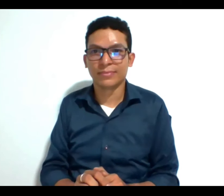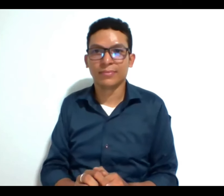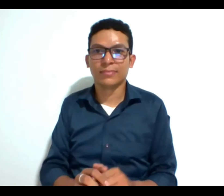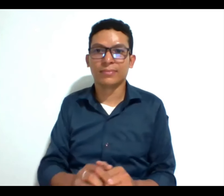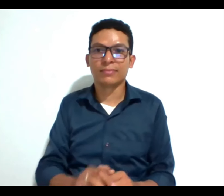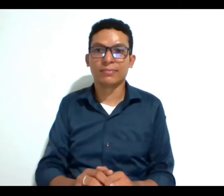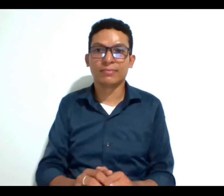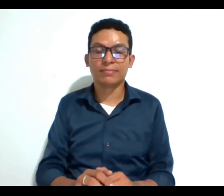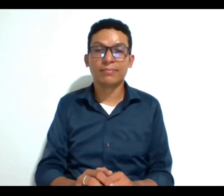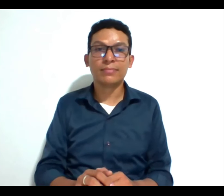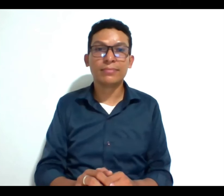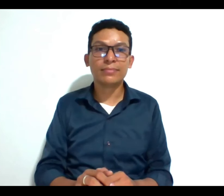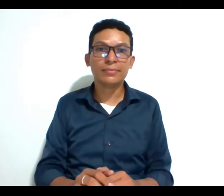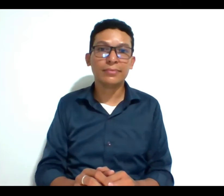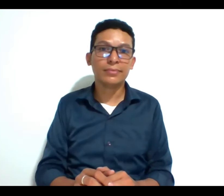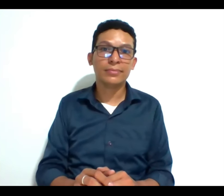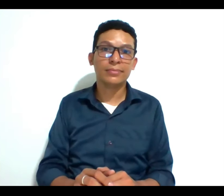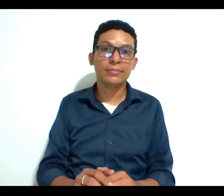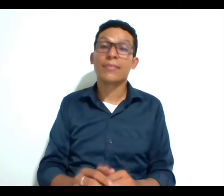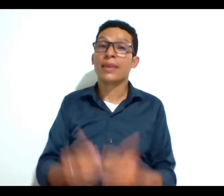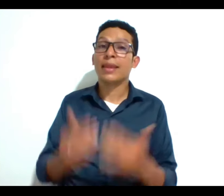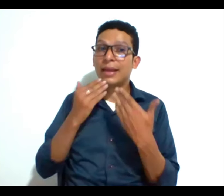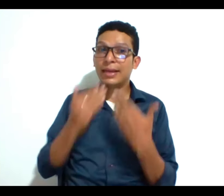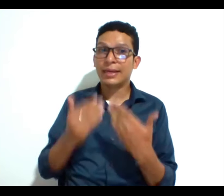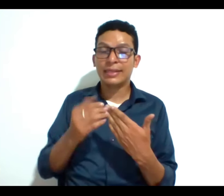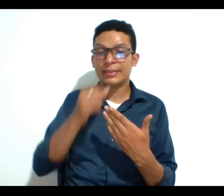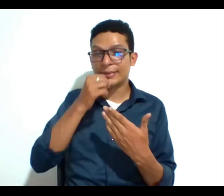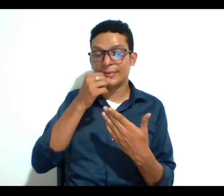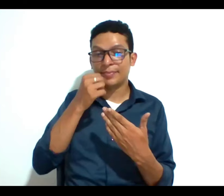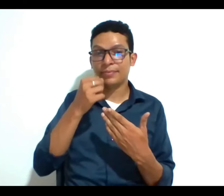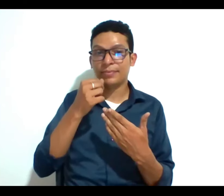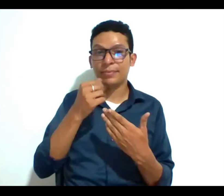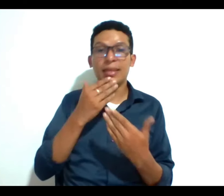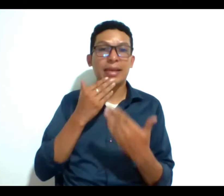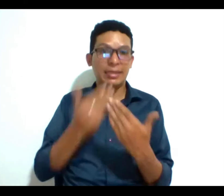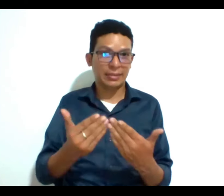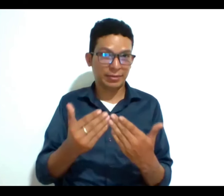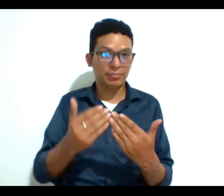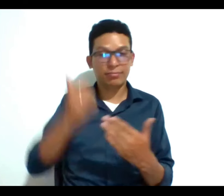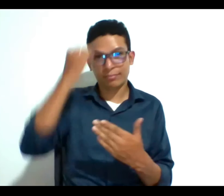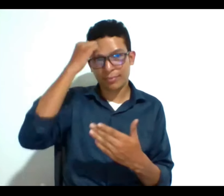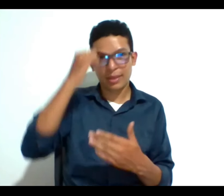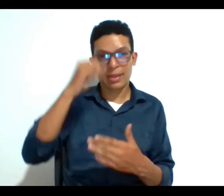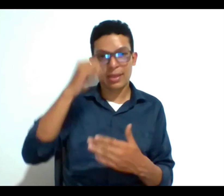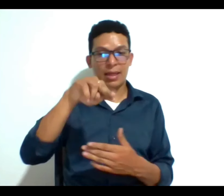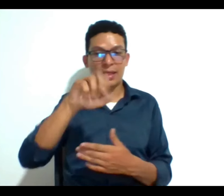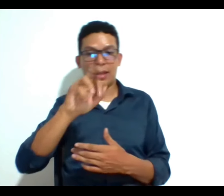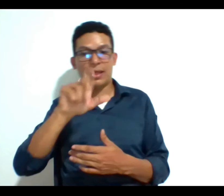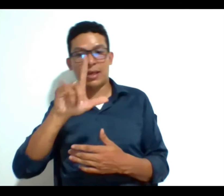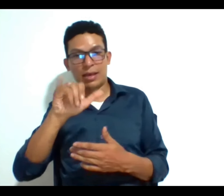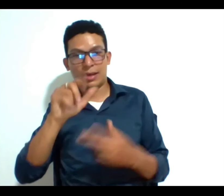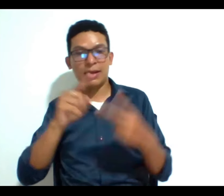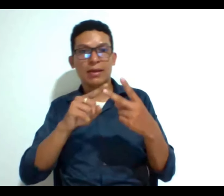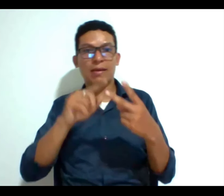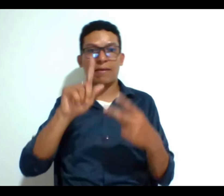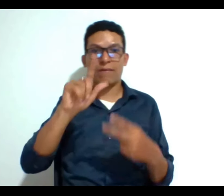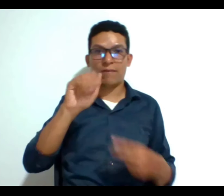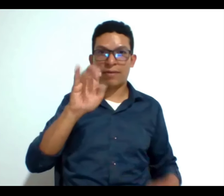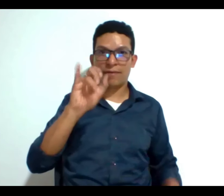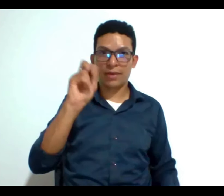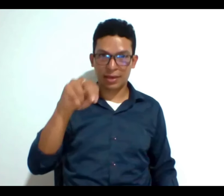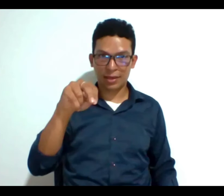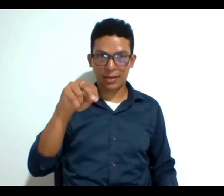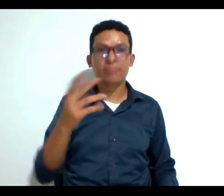muchísimas gracias profe Nata y muchísimas gracias profe Fabián por acompañarnos el día de hoy y